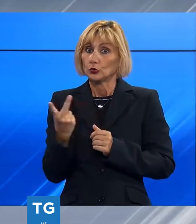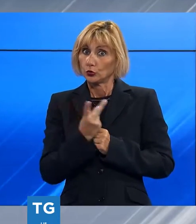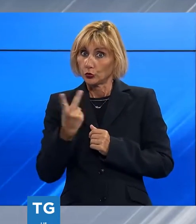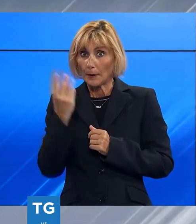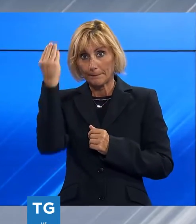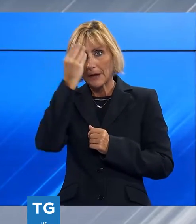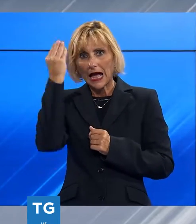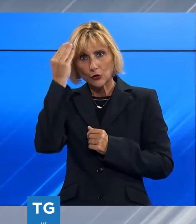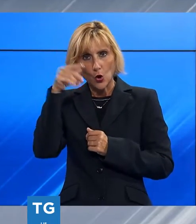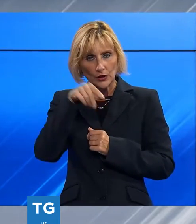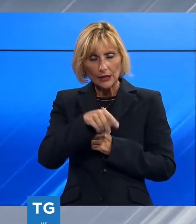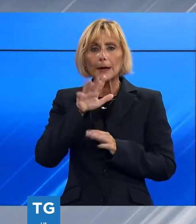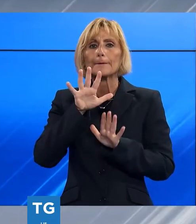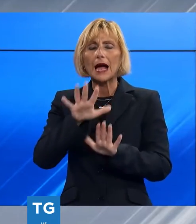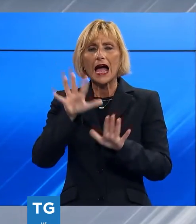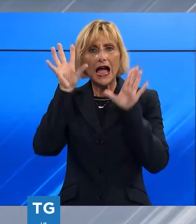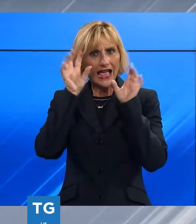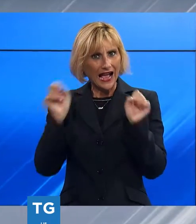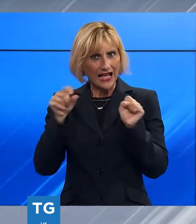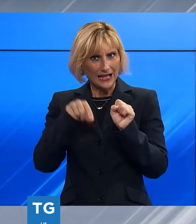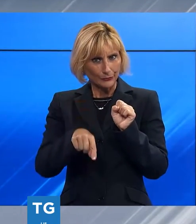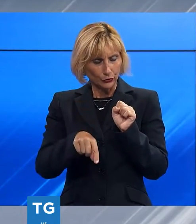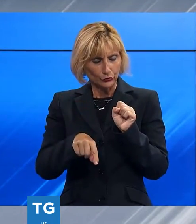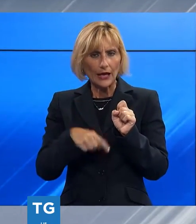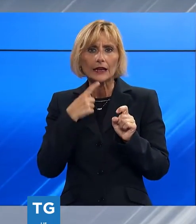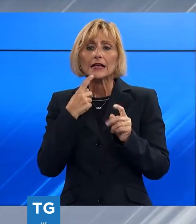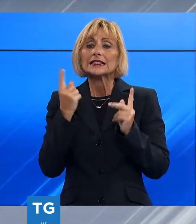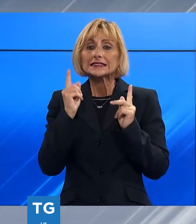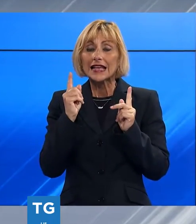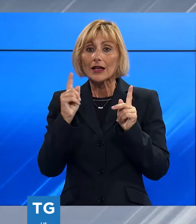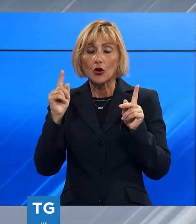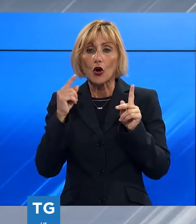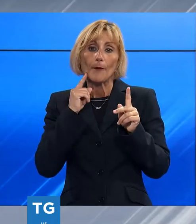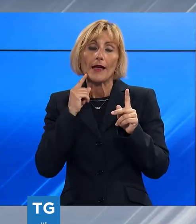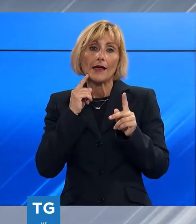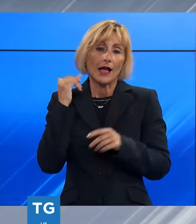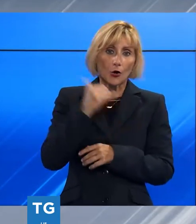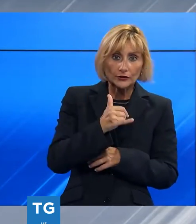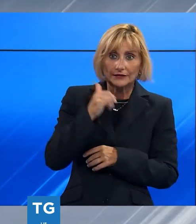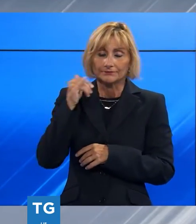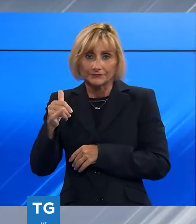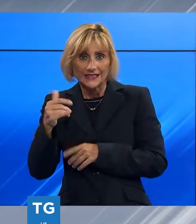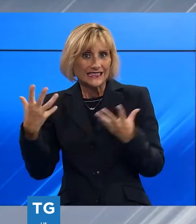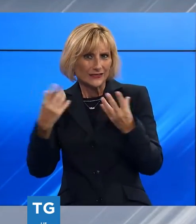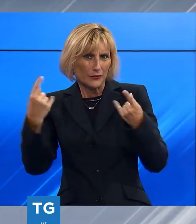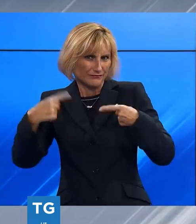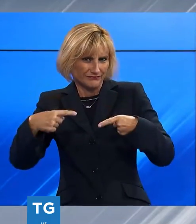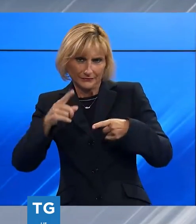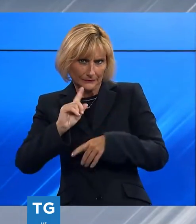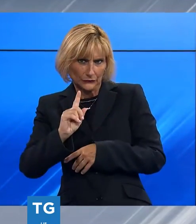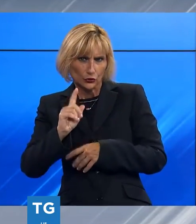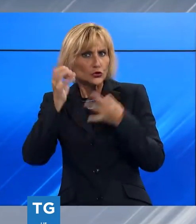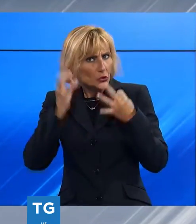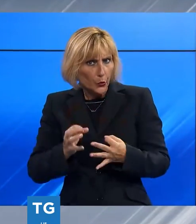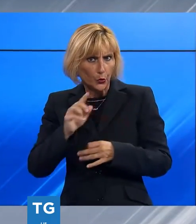marocchina, però i carabinieri non hanno al momento conferme che l'accoltellamento avvenuto verso le una, il ferimento alla